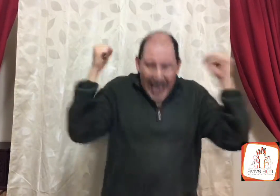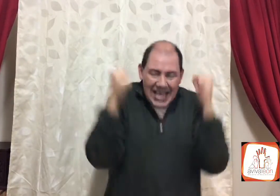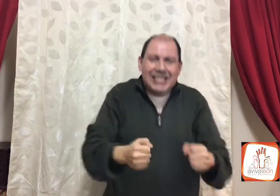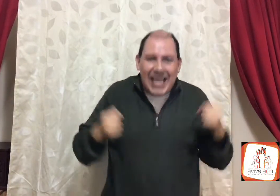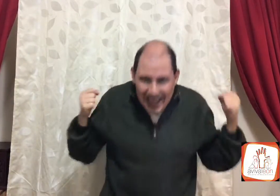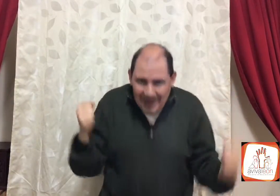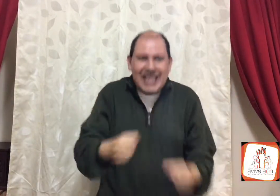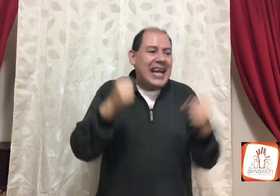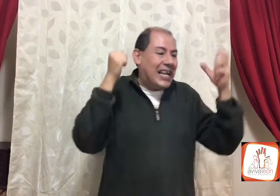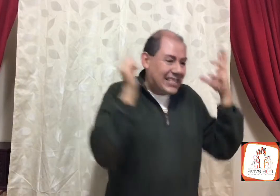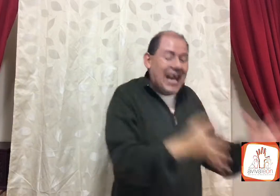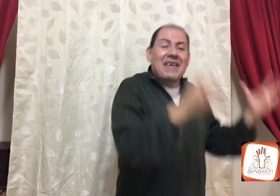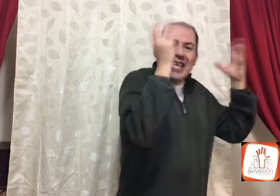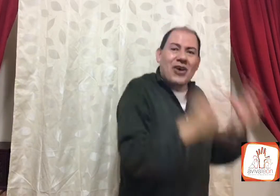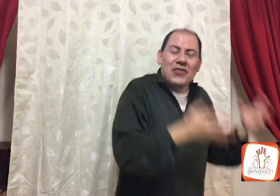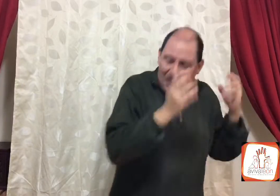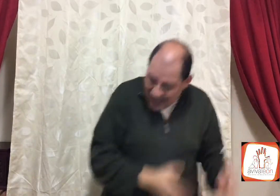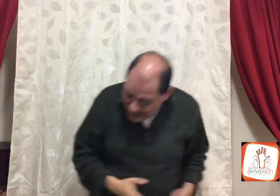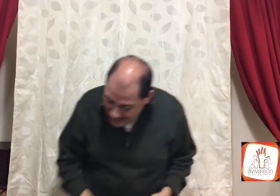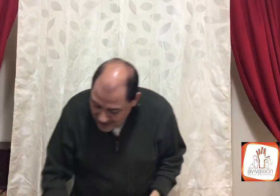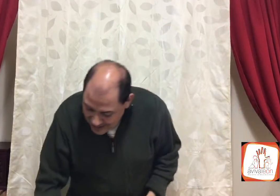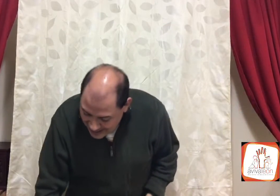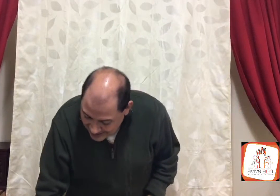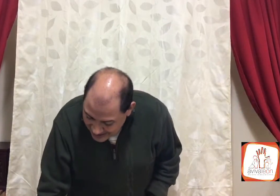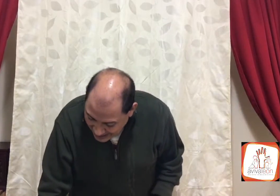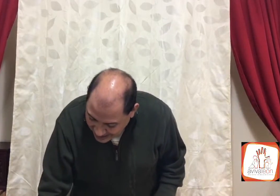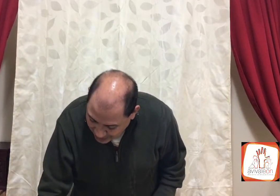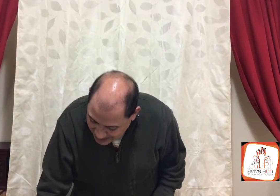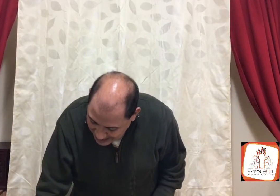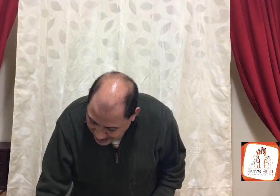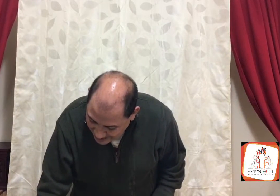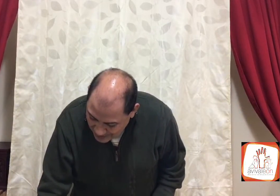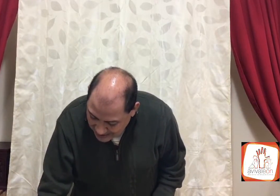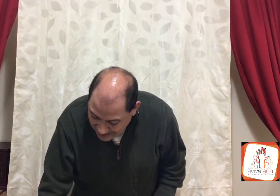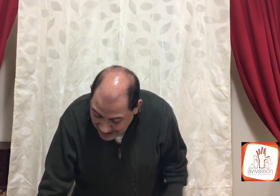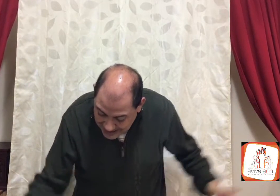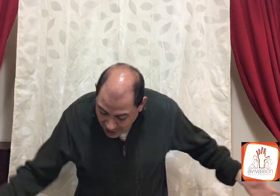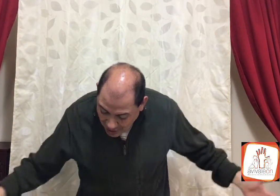ese levita, que sabe de dónde viene, acto 7, se vendió,